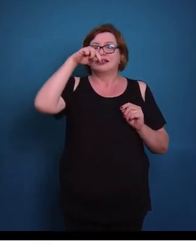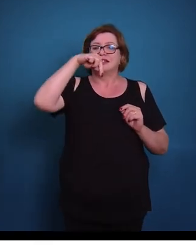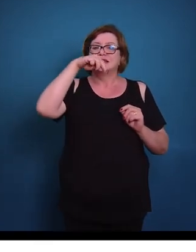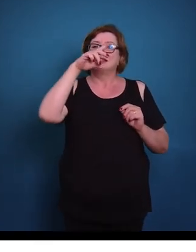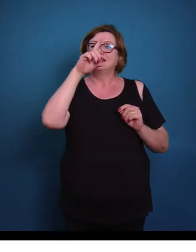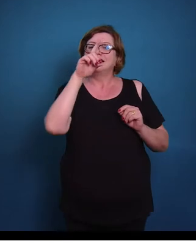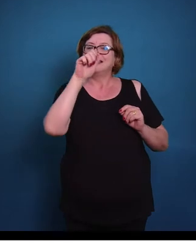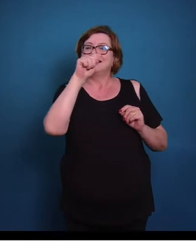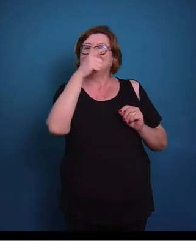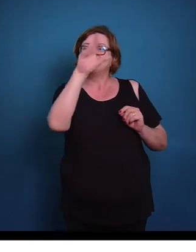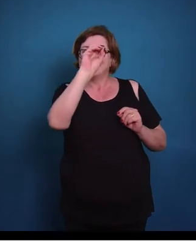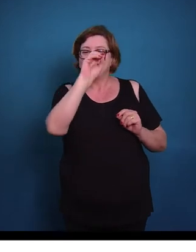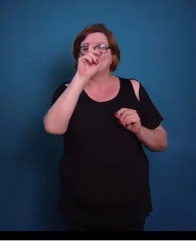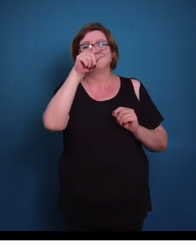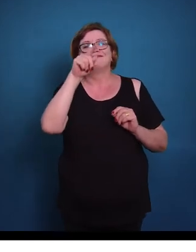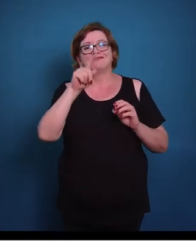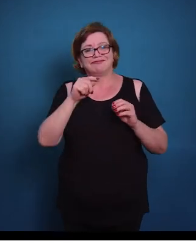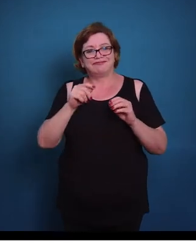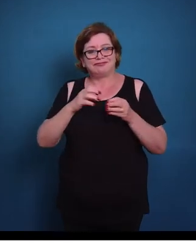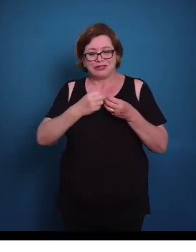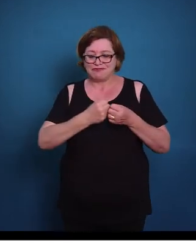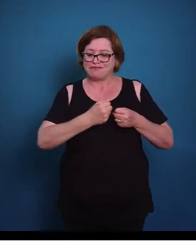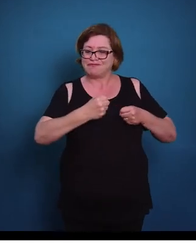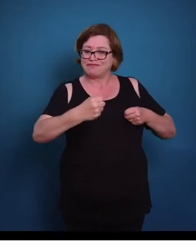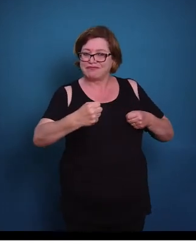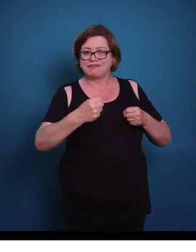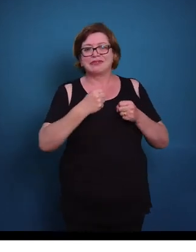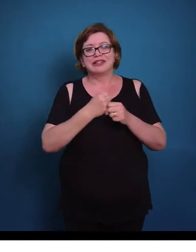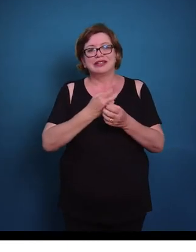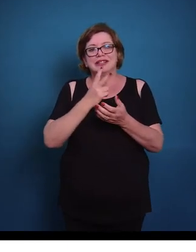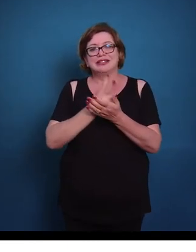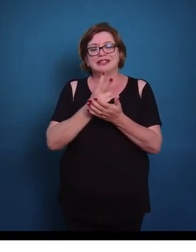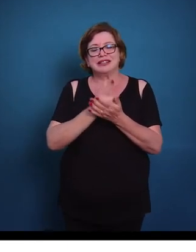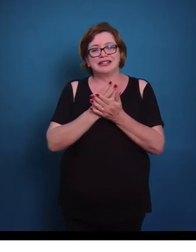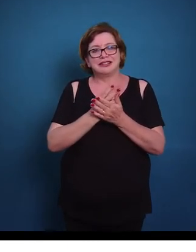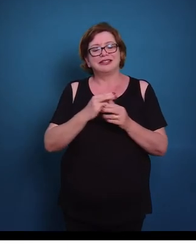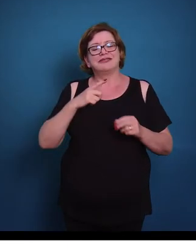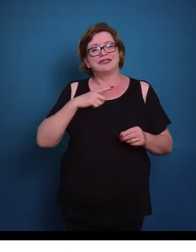direção de tração entre o músculo e o tecido ósseo.